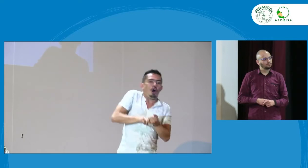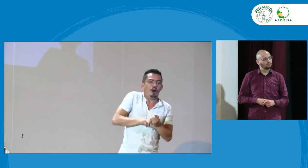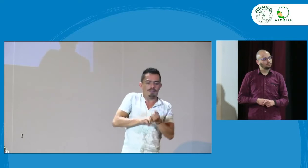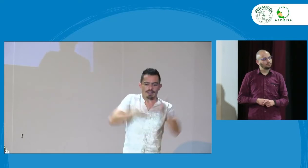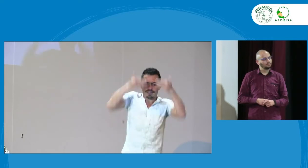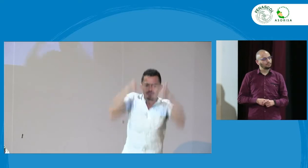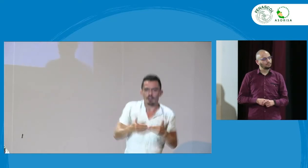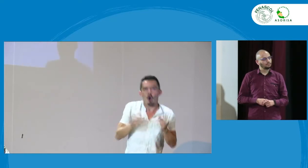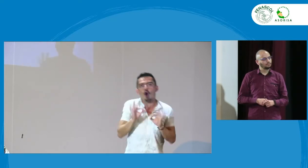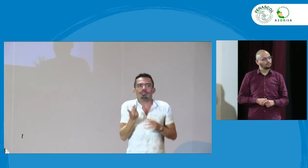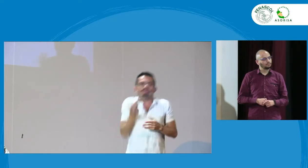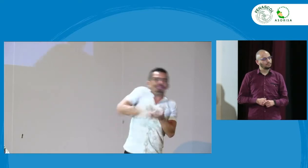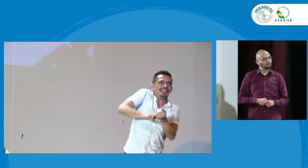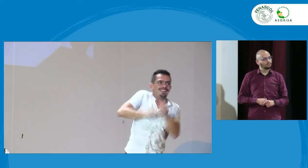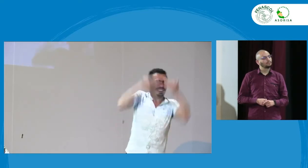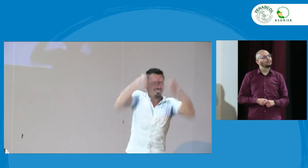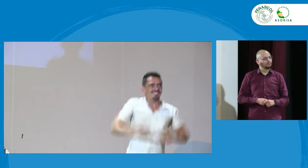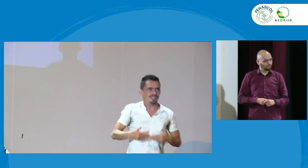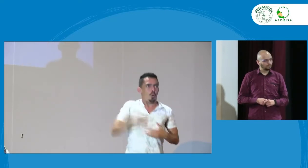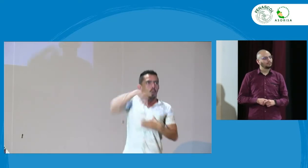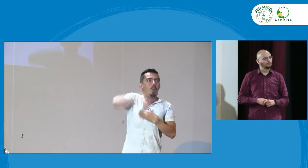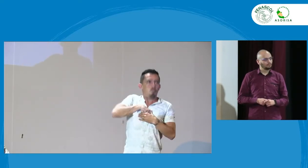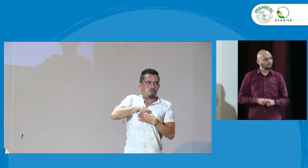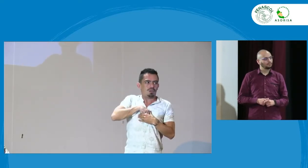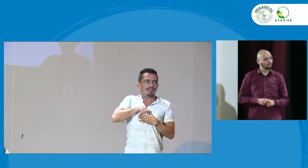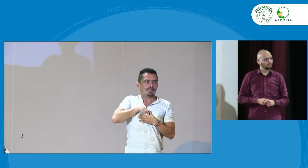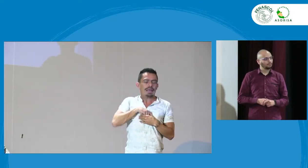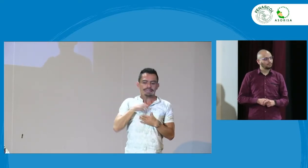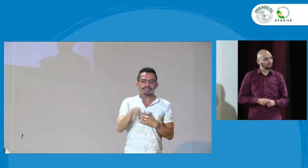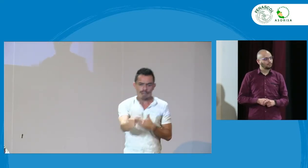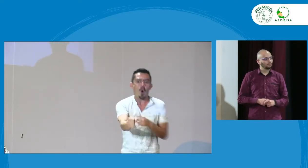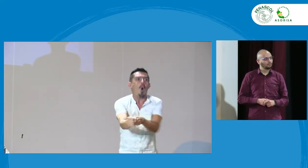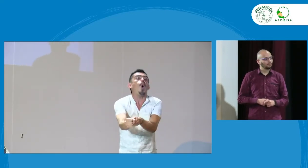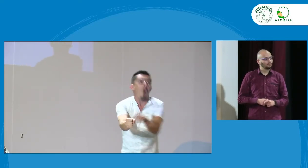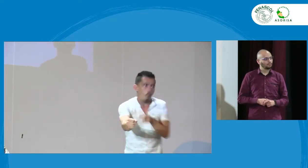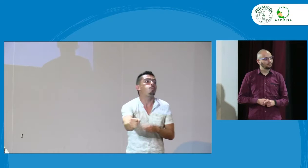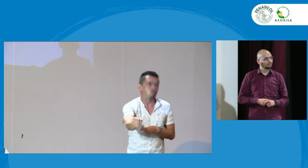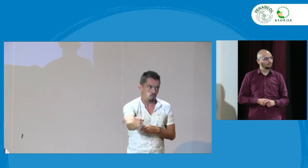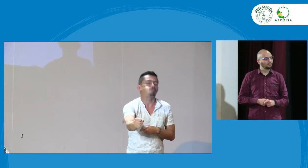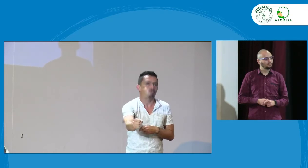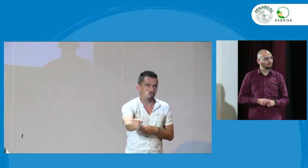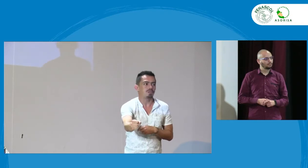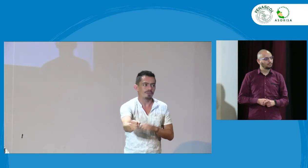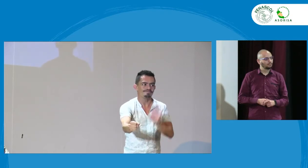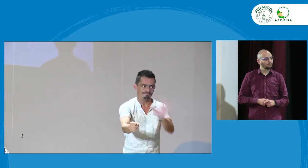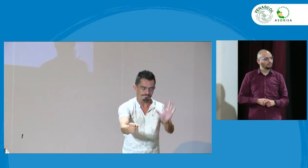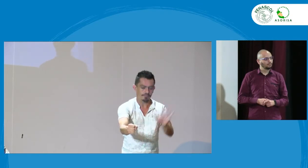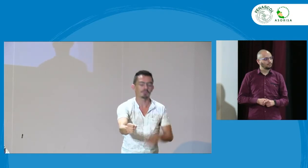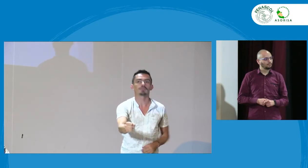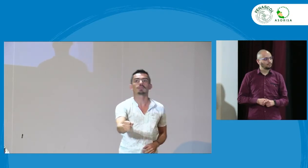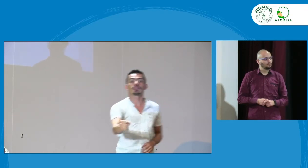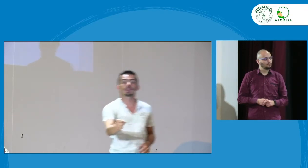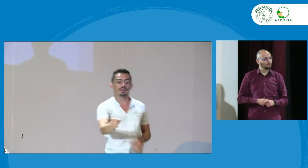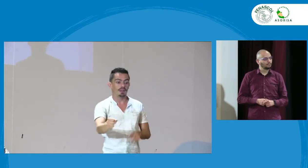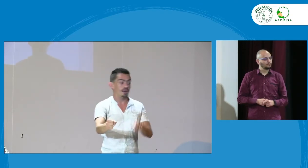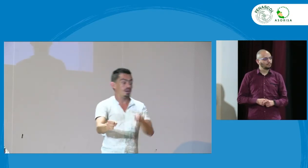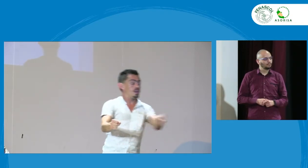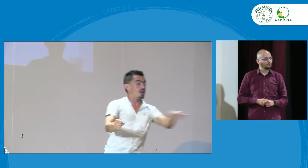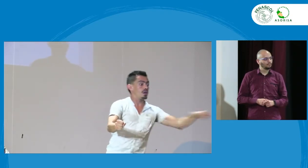razones una es porque claro digamos que hay estudiantes con dos o tres o múltiples discapacidades en efecto ¿sí?